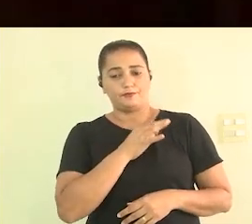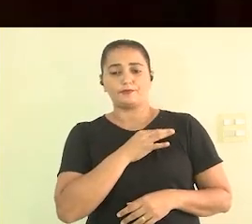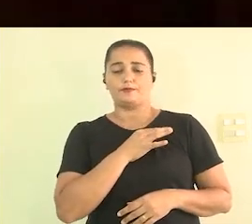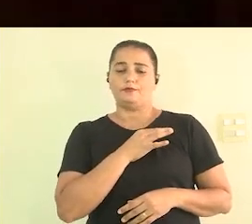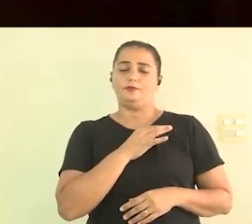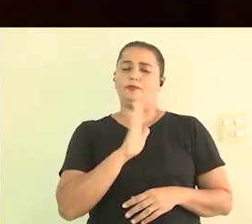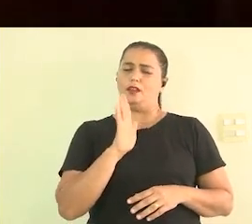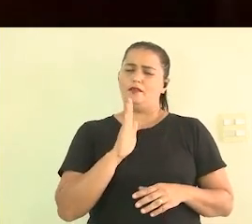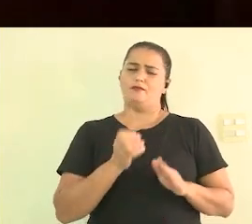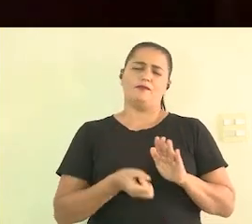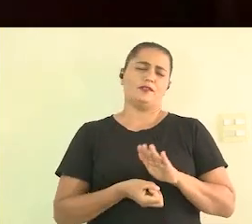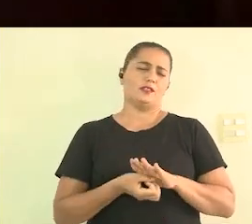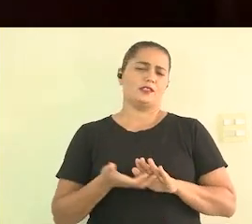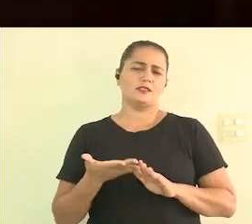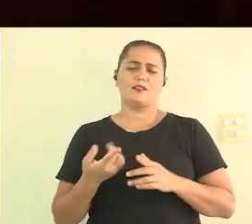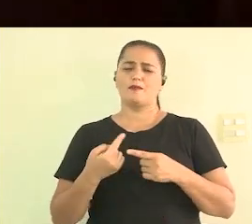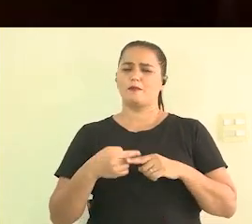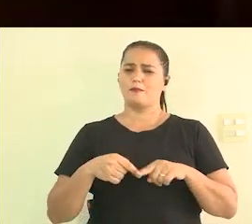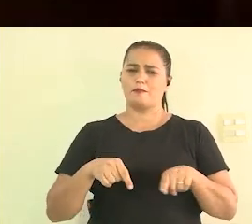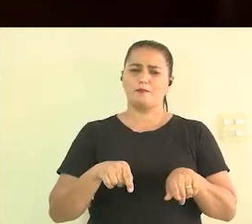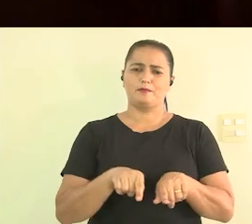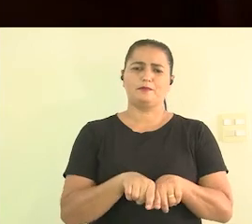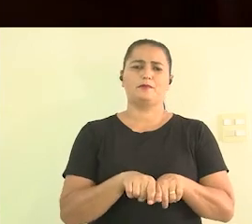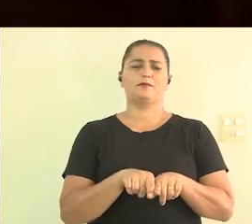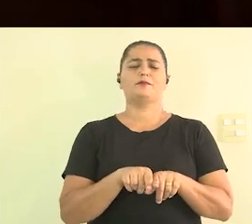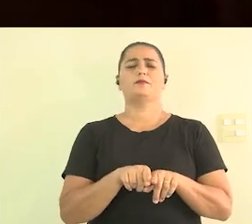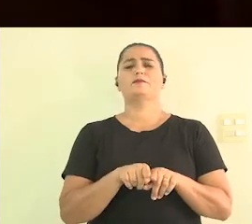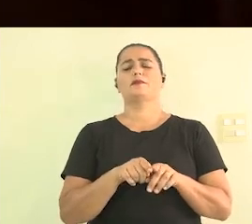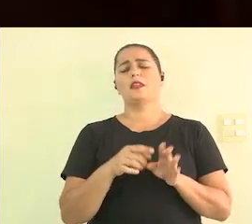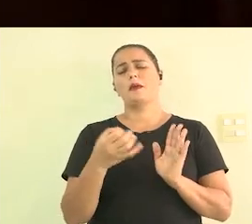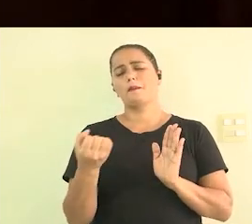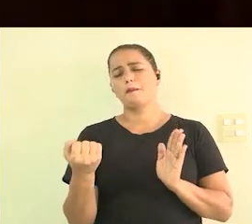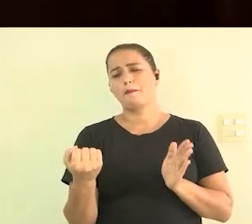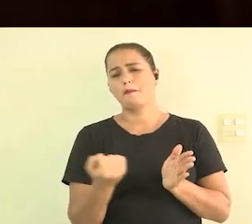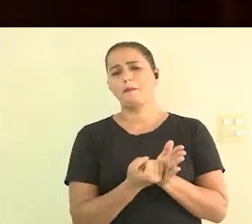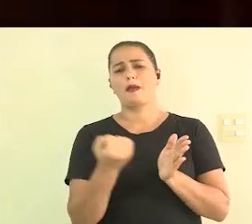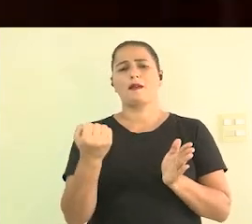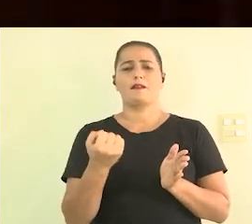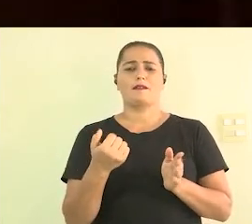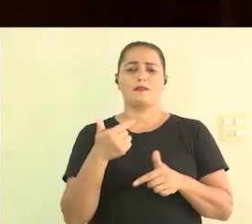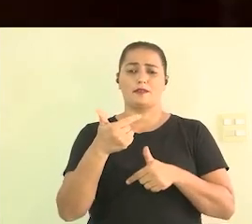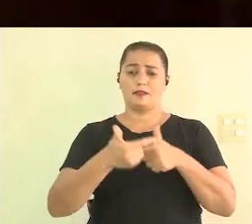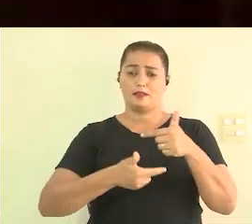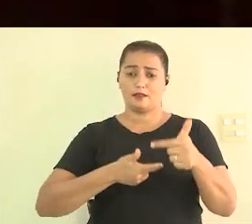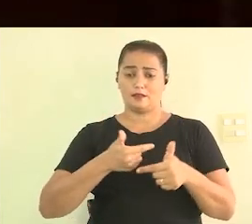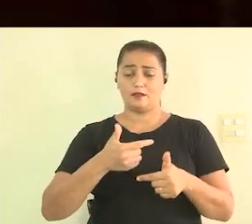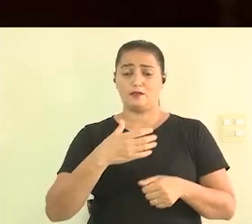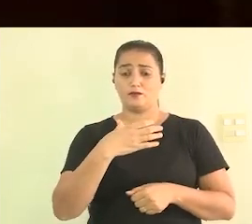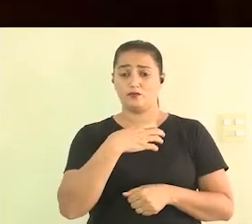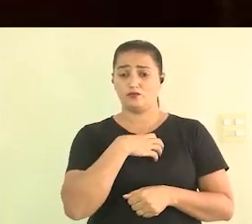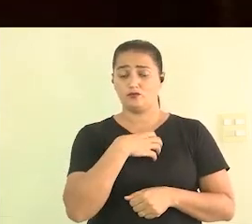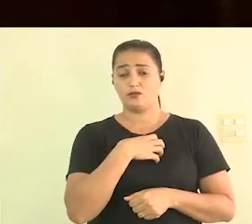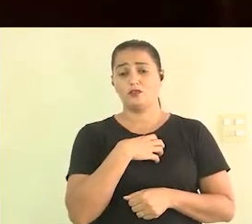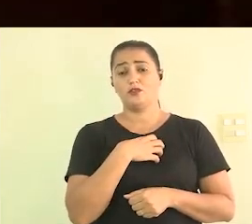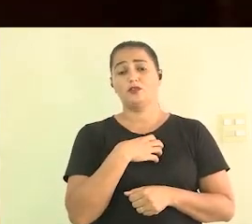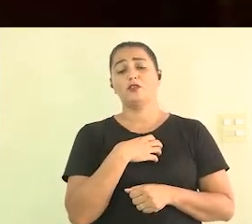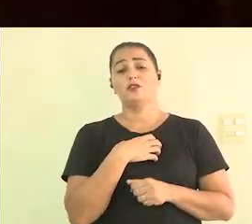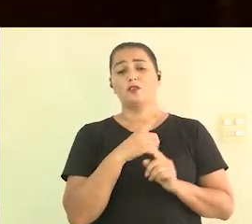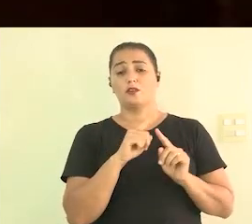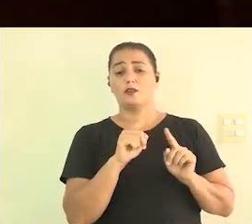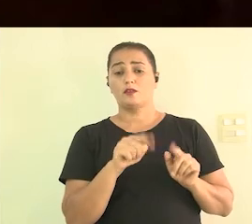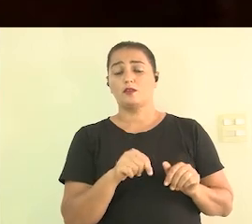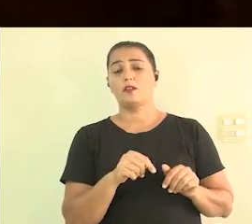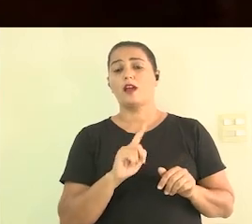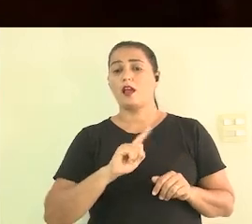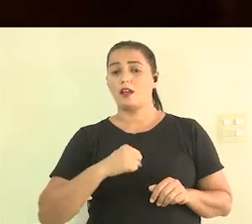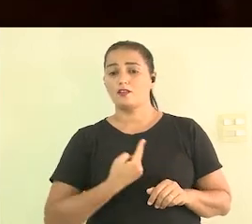marca a gente trabalhando de alguma forma para o projeto a gente diz assim não então a gente se dá isso a gente conversa